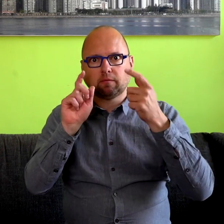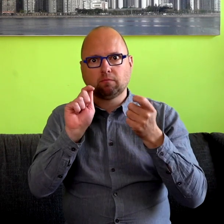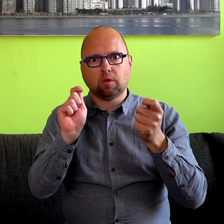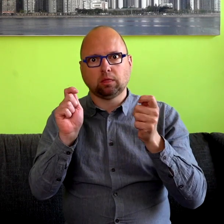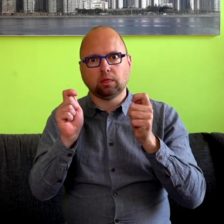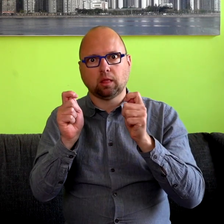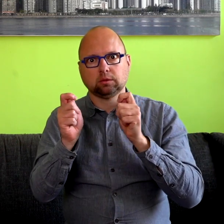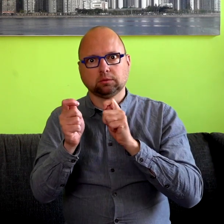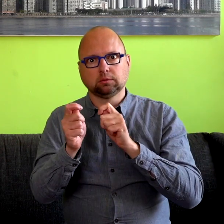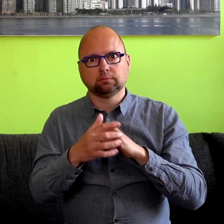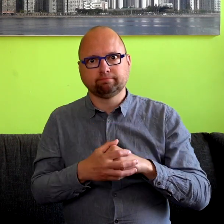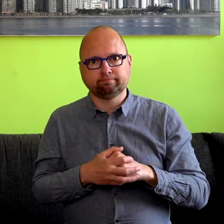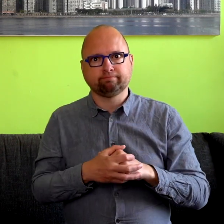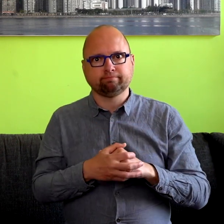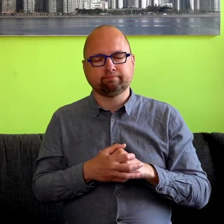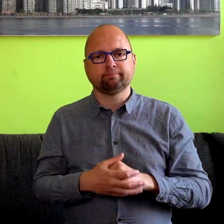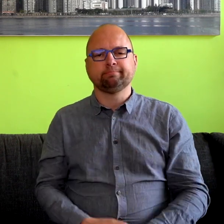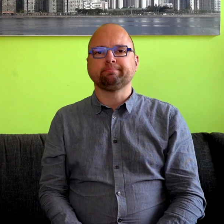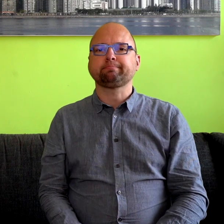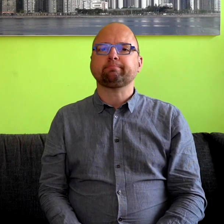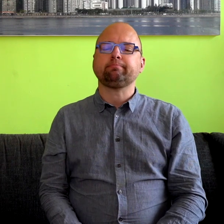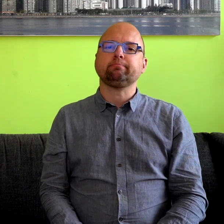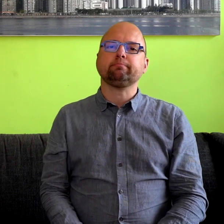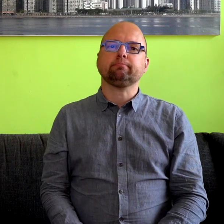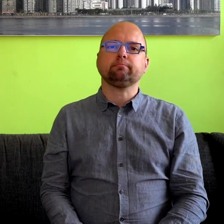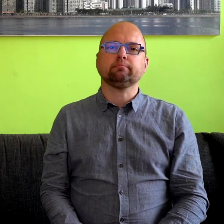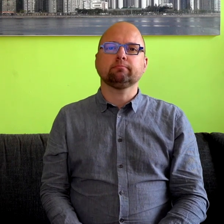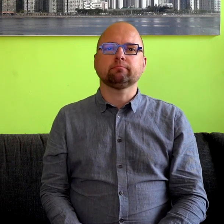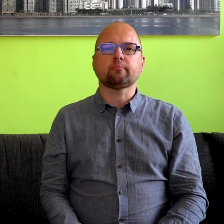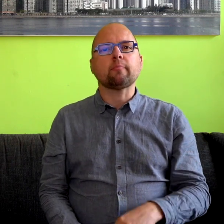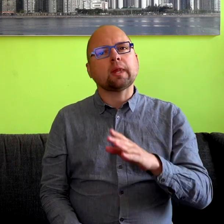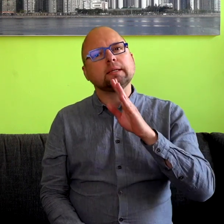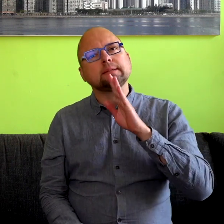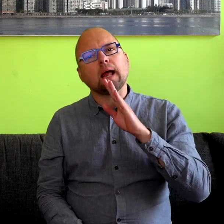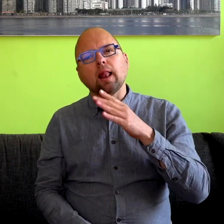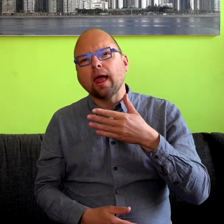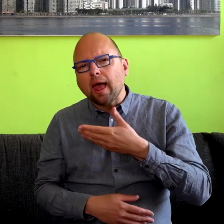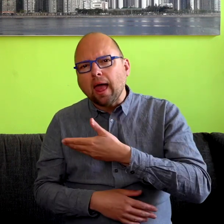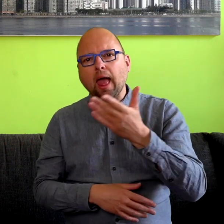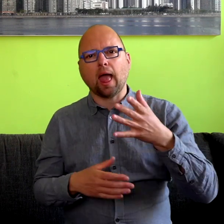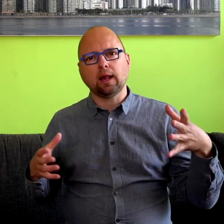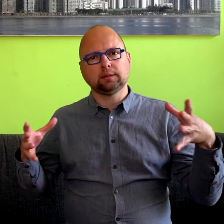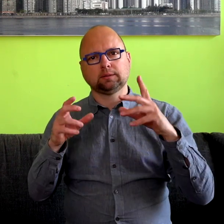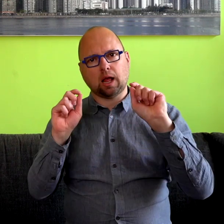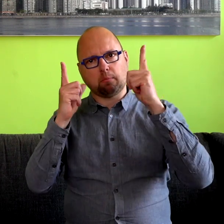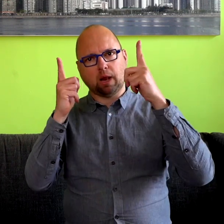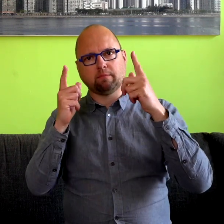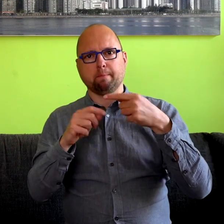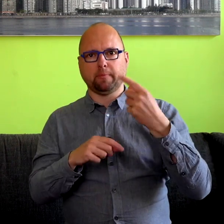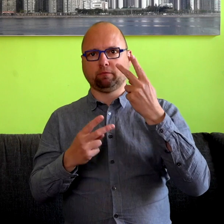toeneemt van mensen die langzaam wat gehoor verliezen. Als de hele samenleving wat meer visueel